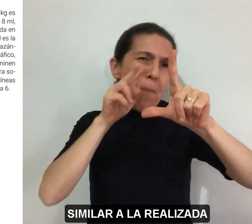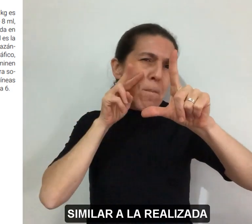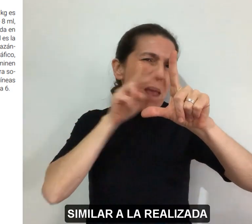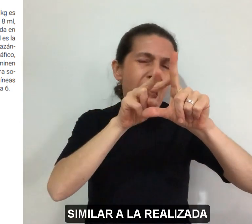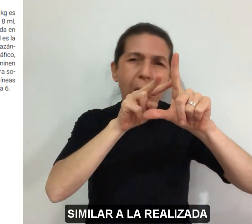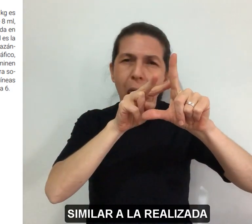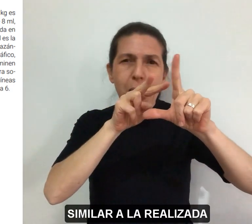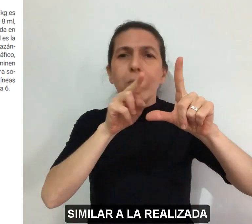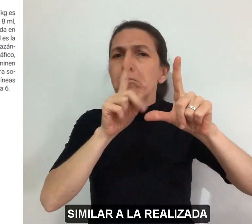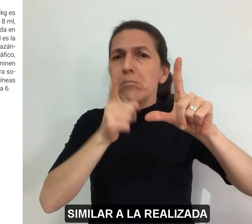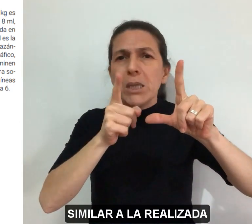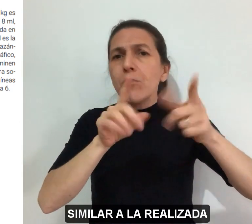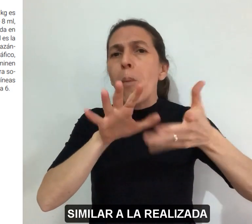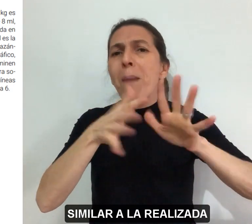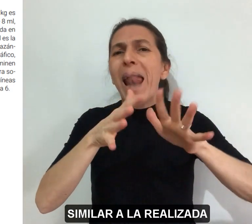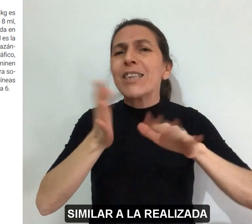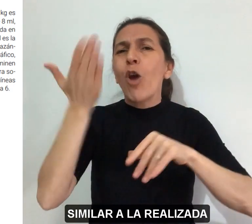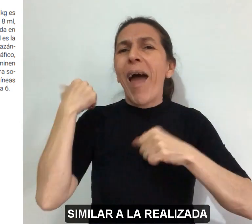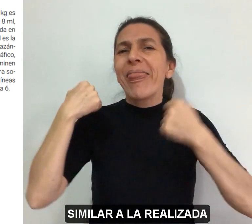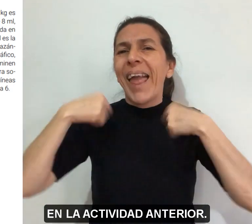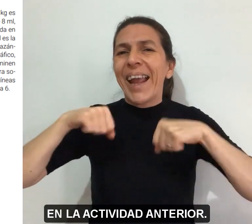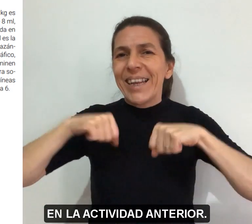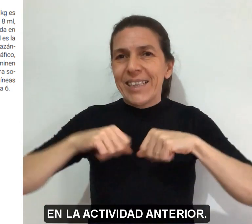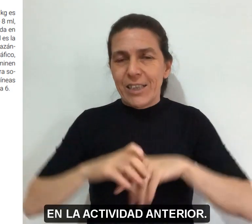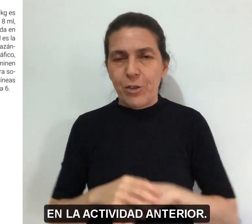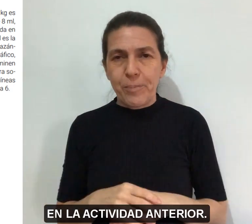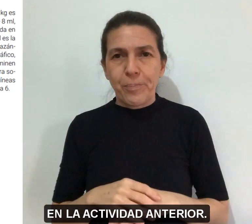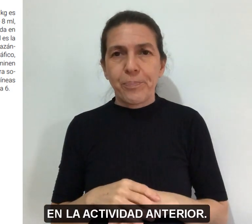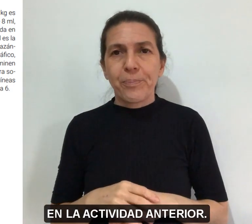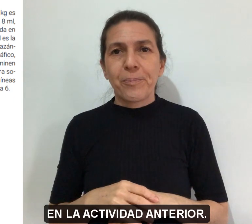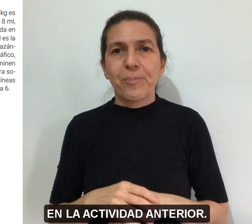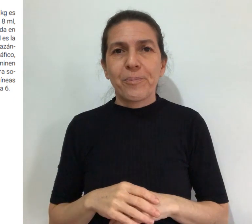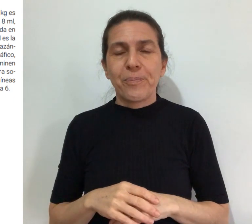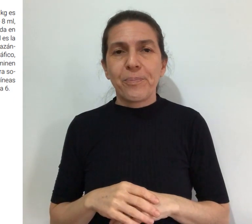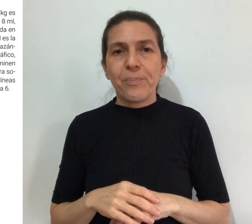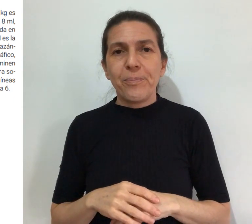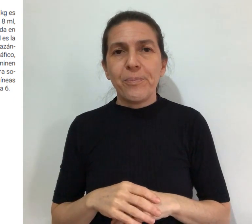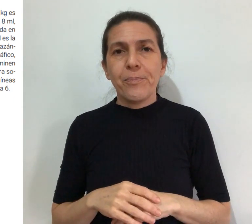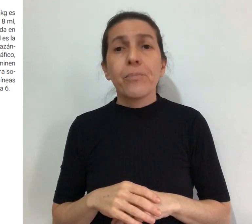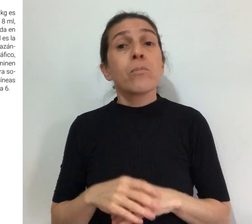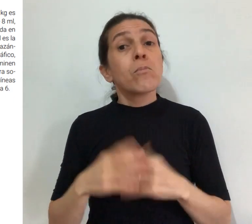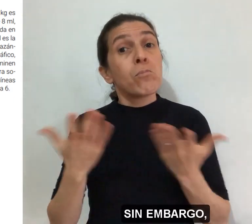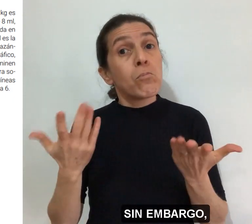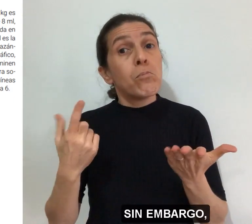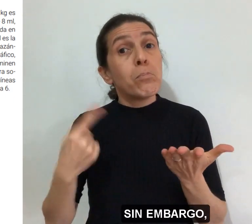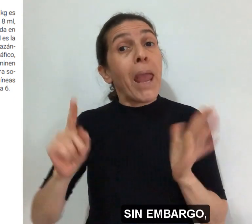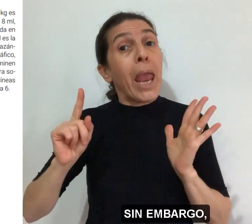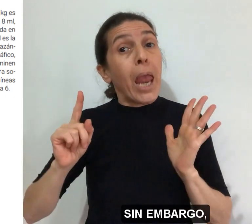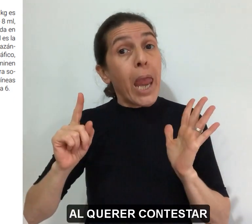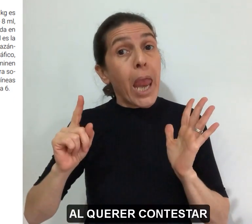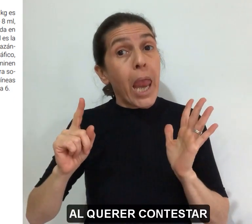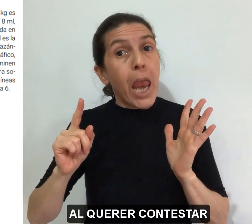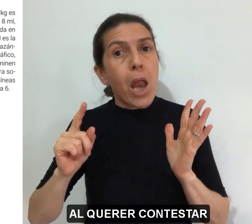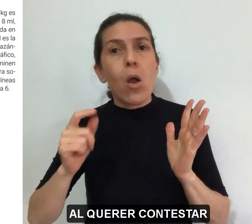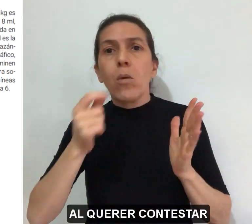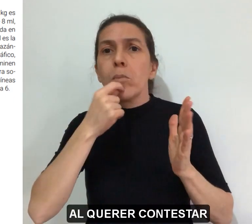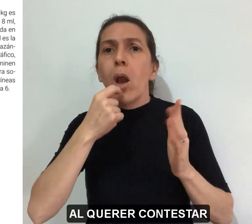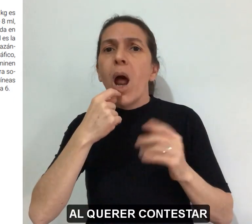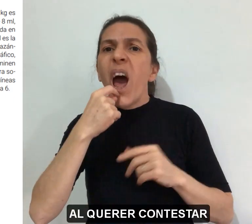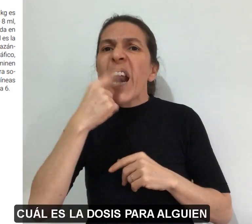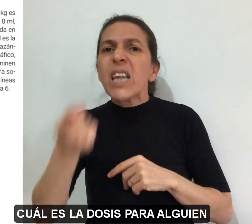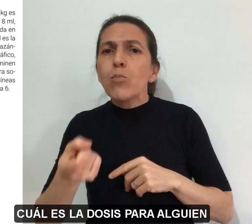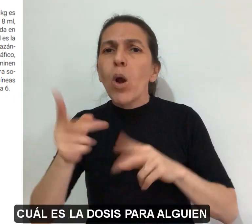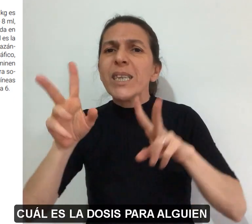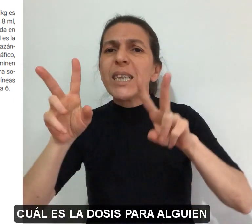similar a la realizada en la actividad anterior. Sin embargo, al querer